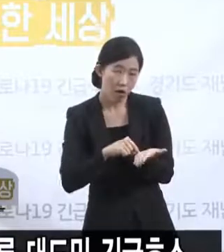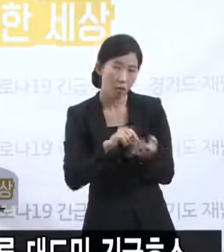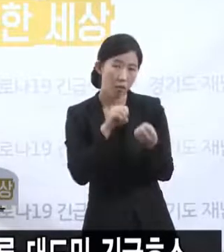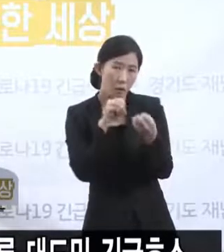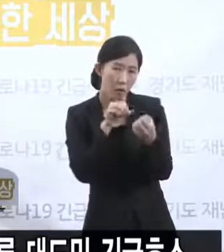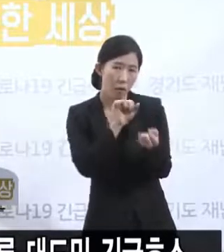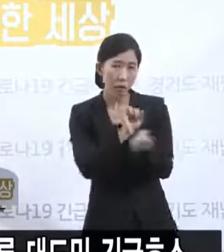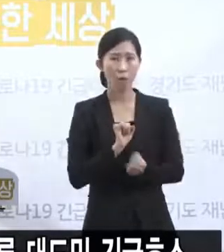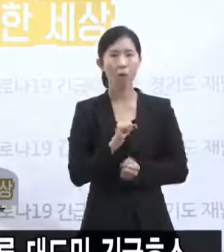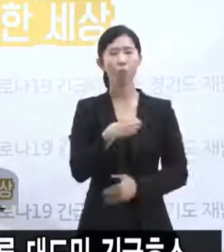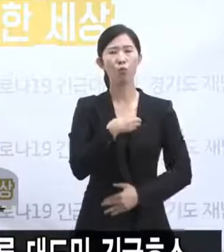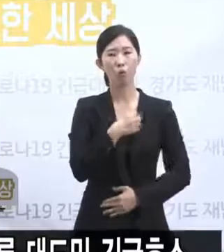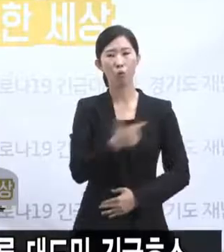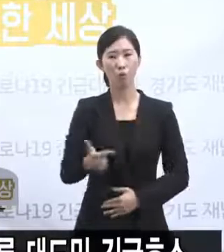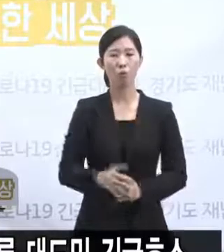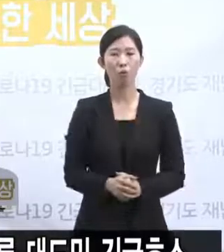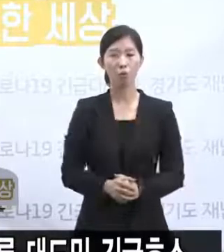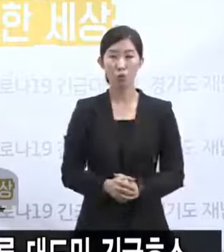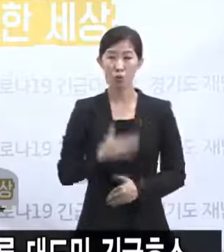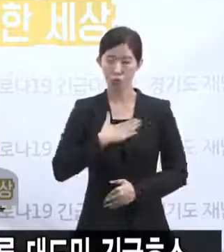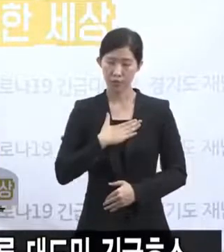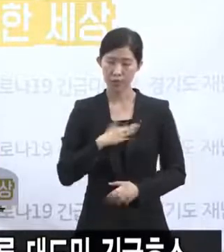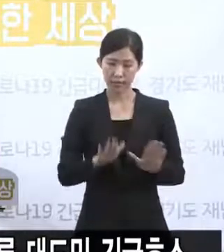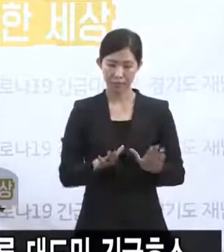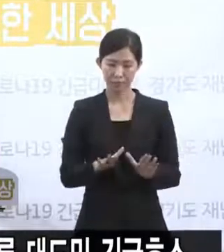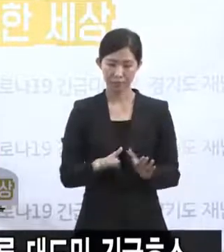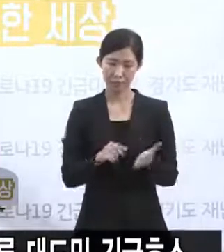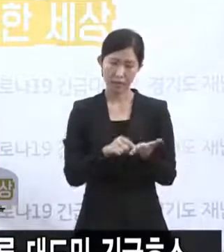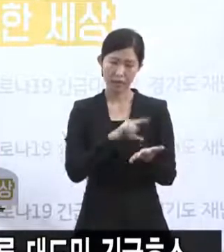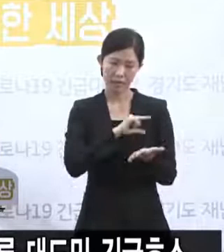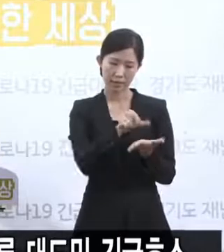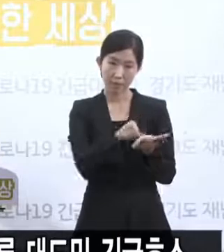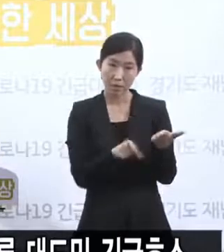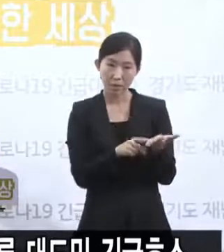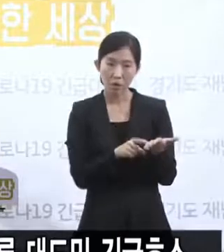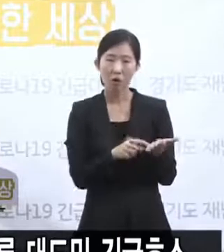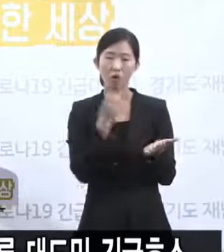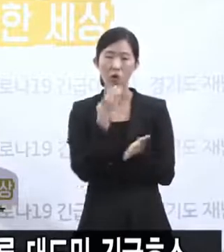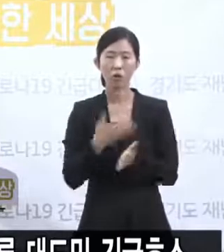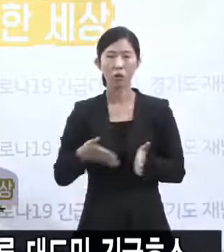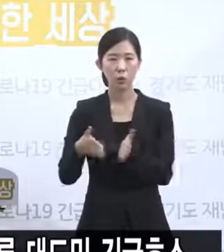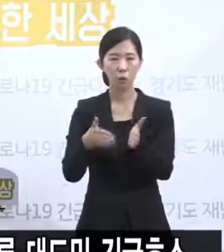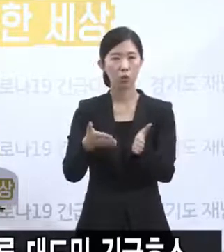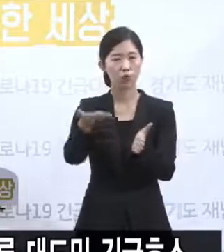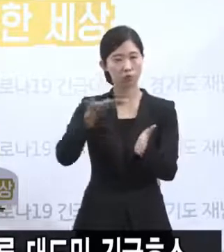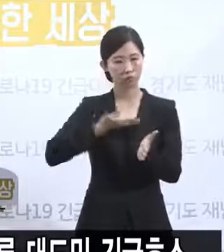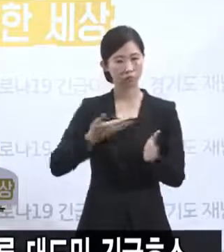우리가 파악한 바로는 해당 명부를 교회에다가 제출했다고 하는데 현재 교회의